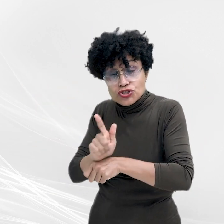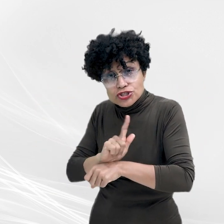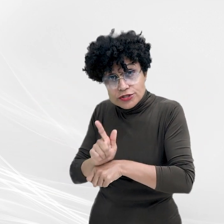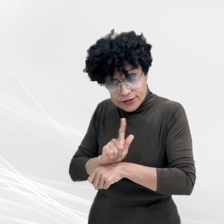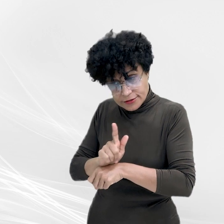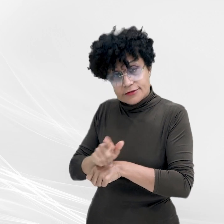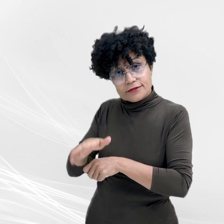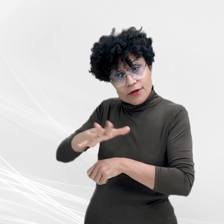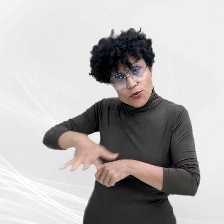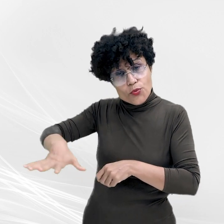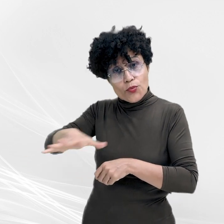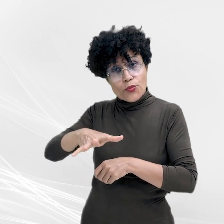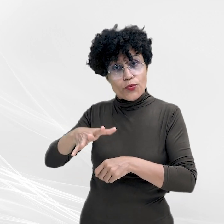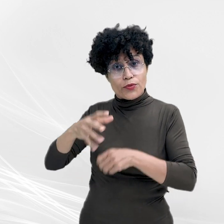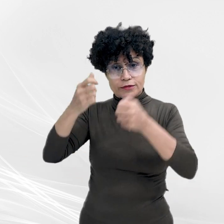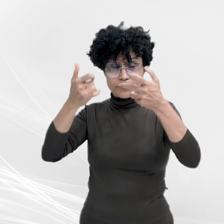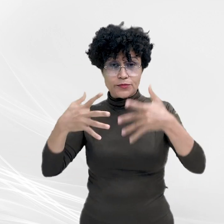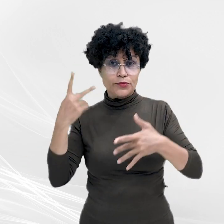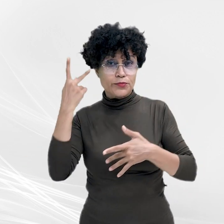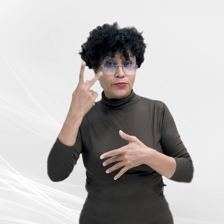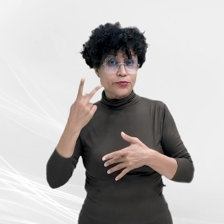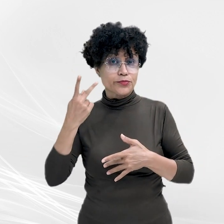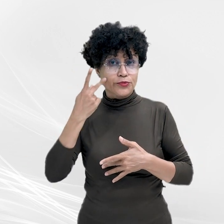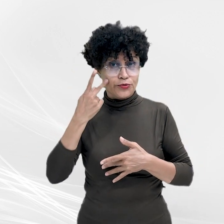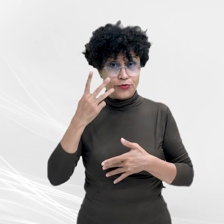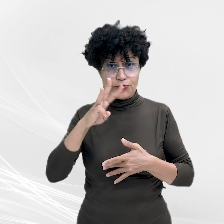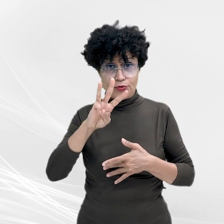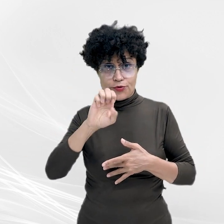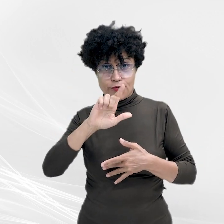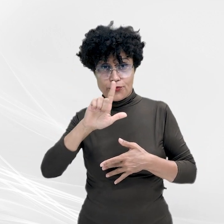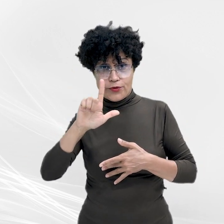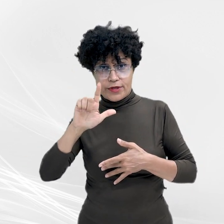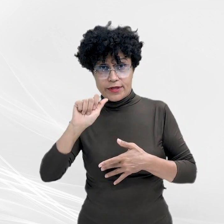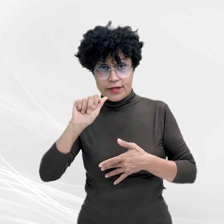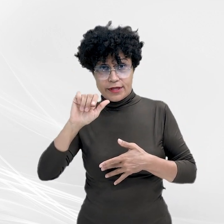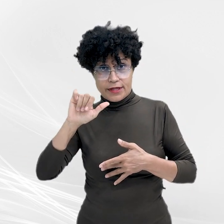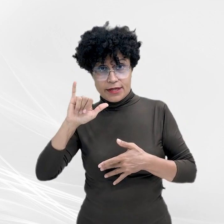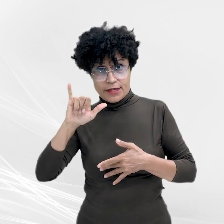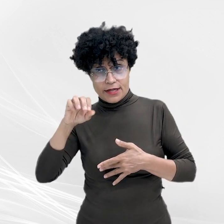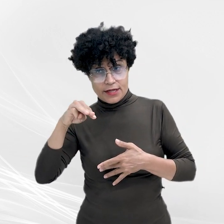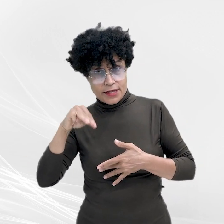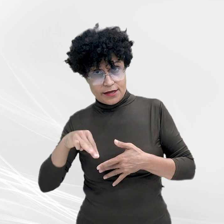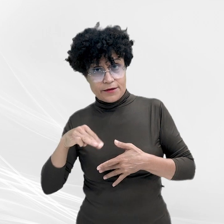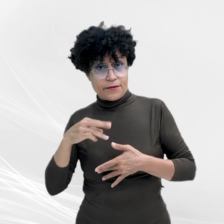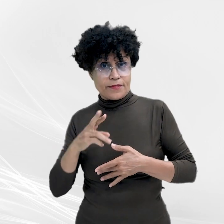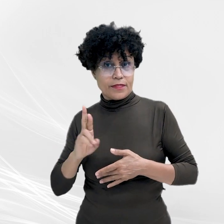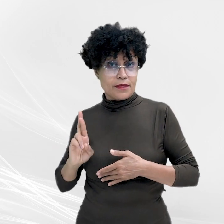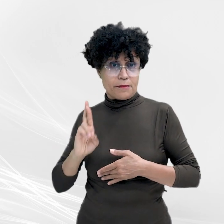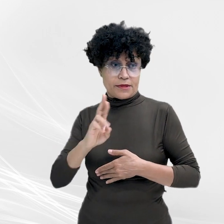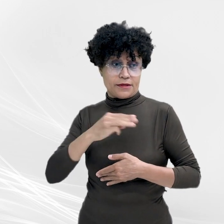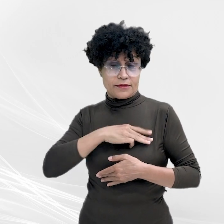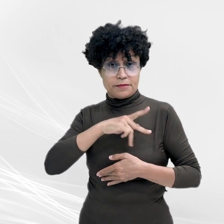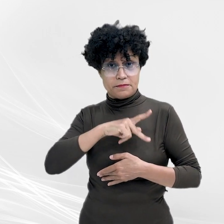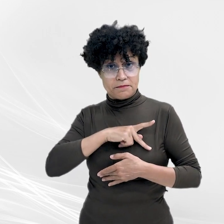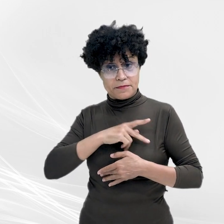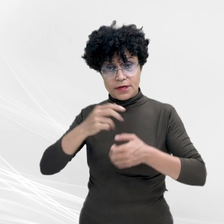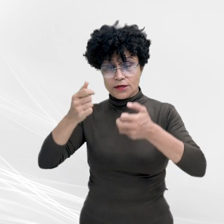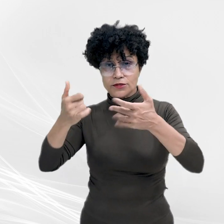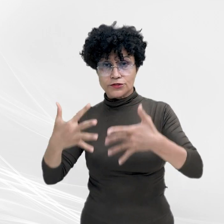aspas, explicou o promotor de justiça, William Oguido Ogama. O representante do MPMT conta que a